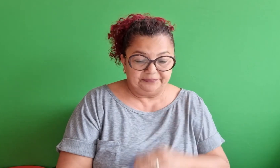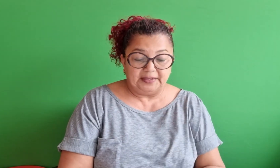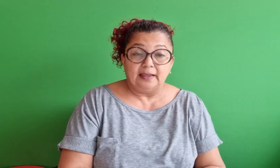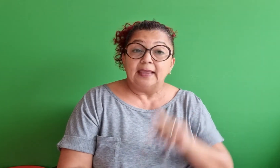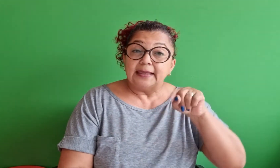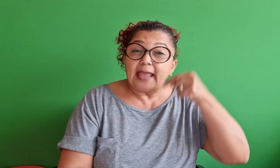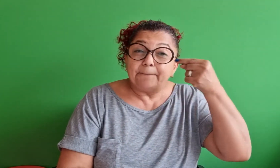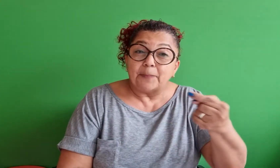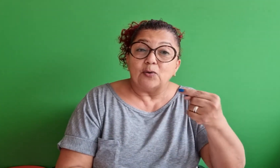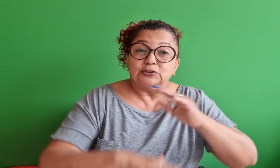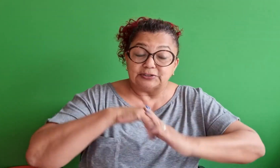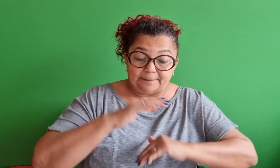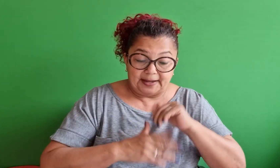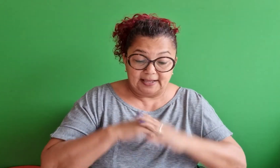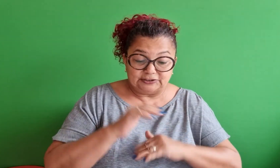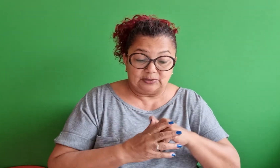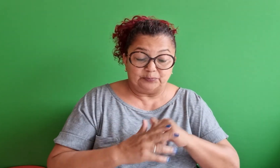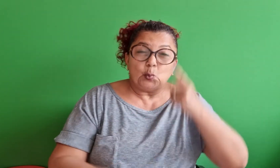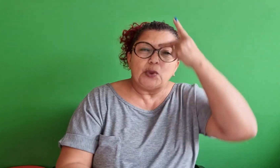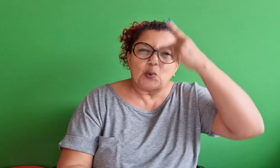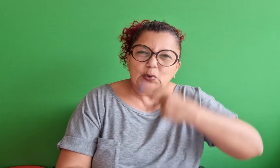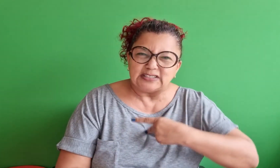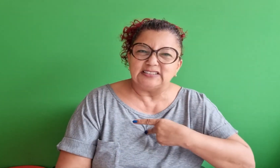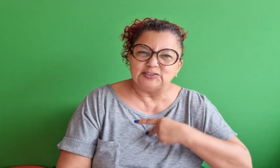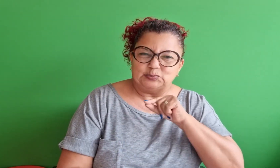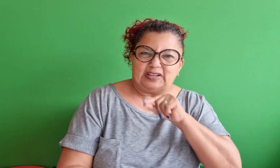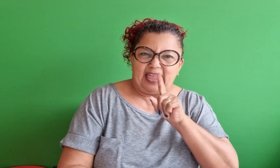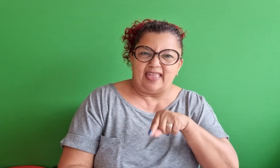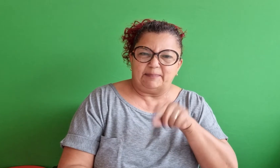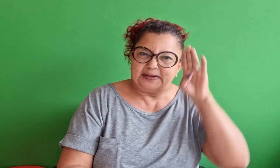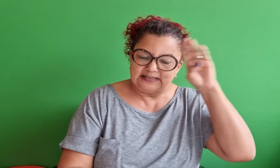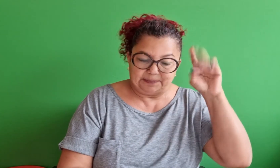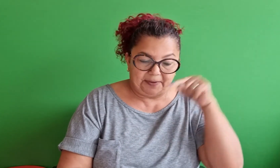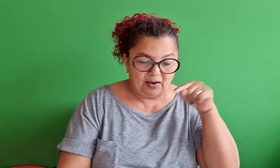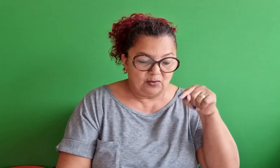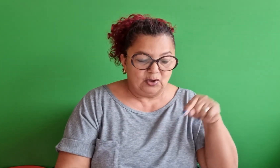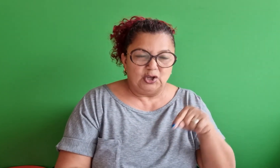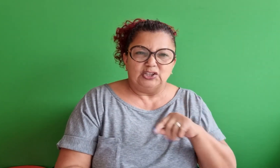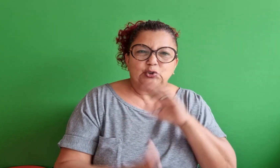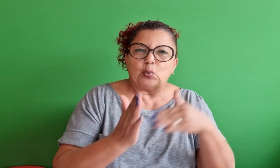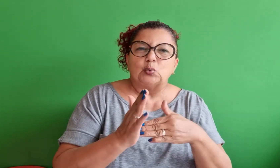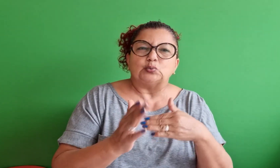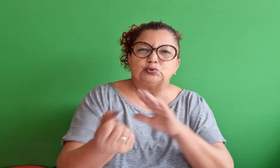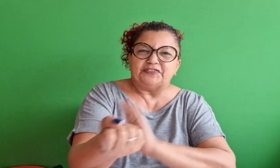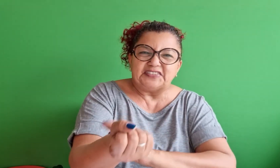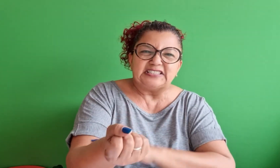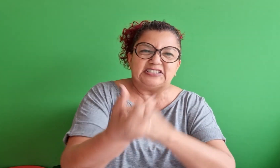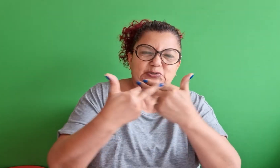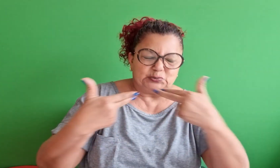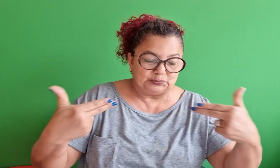Aristóteles nos coloca e após a prática o egoísmo é a fonte de